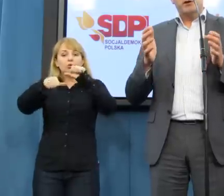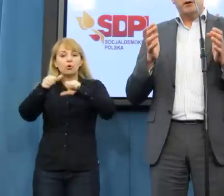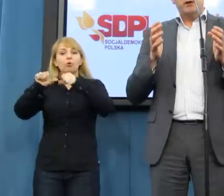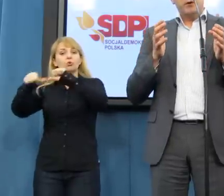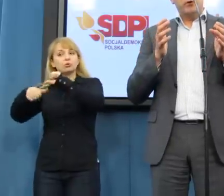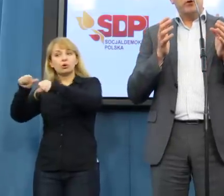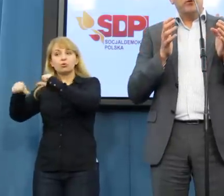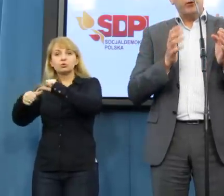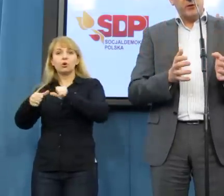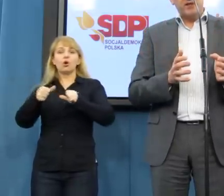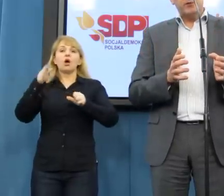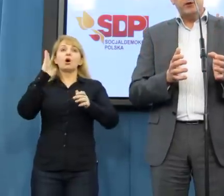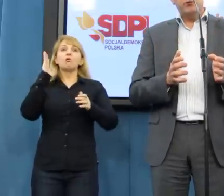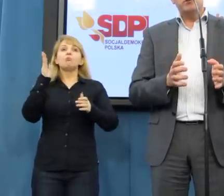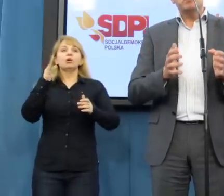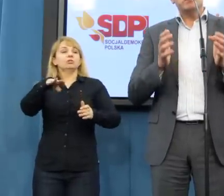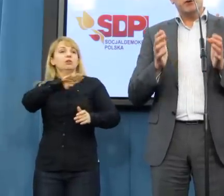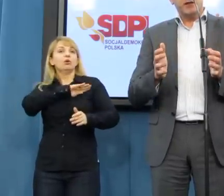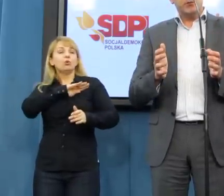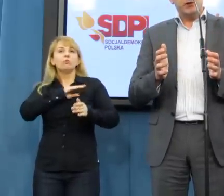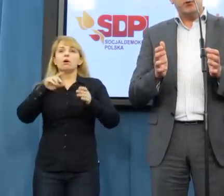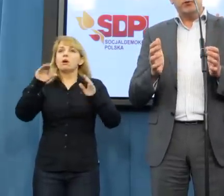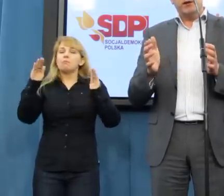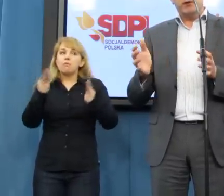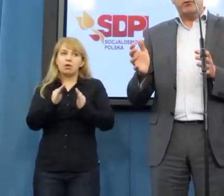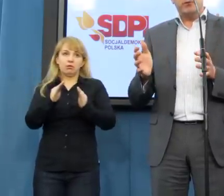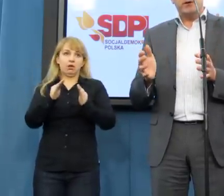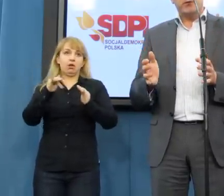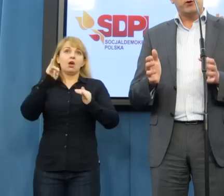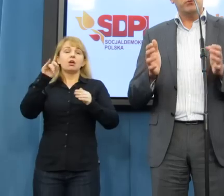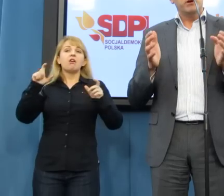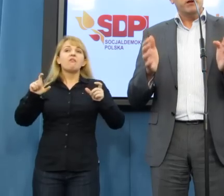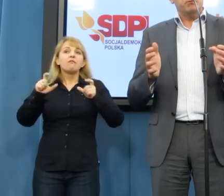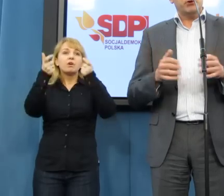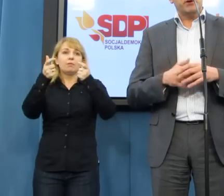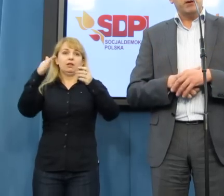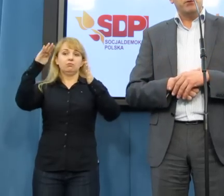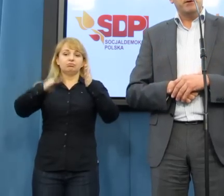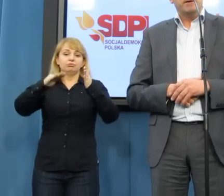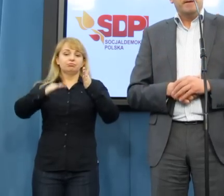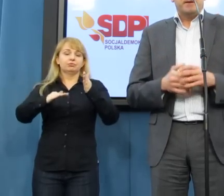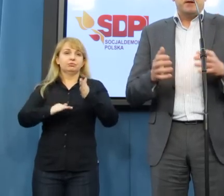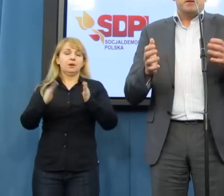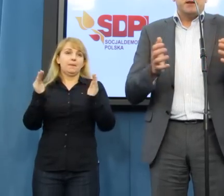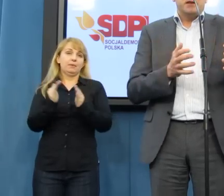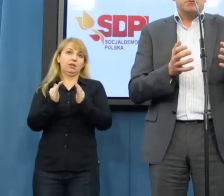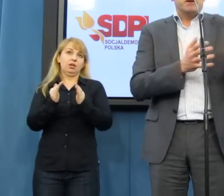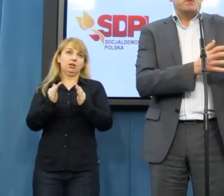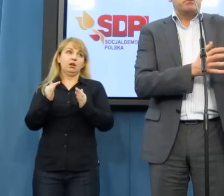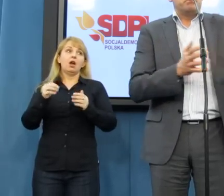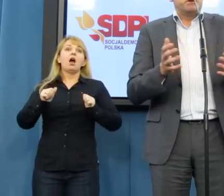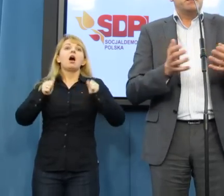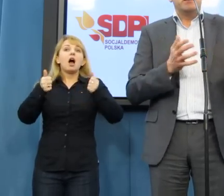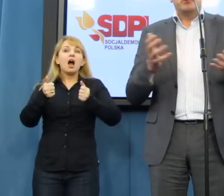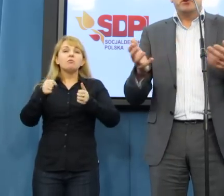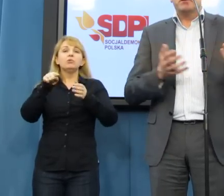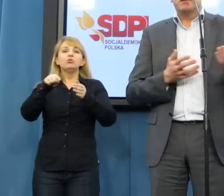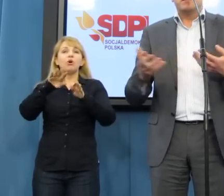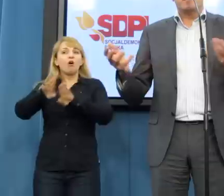rok ginęło coraz mniej ludzi, coraz mniej ulegało wypadkom i po to, aby ten zaniedbany,